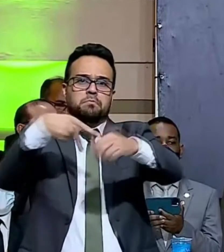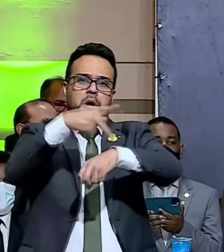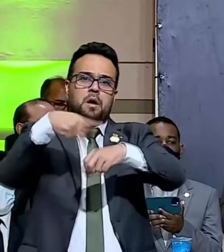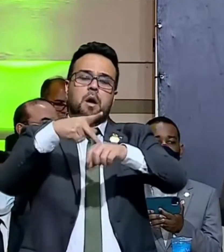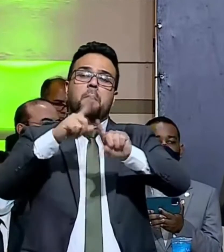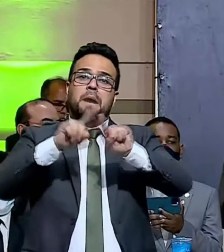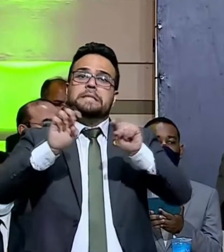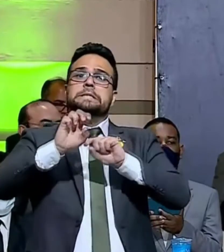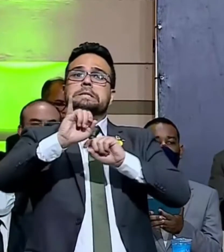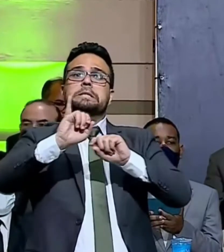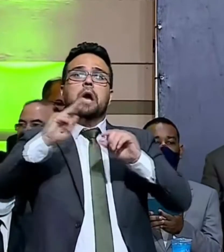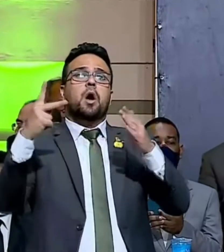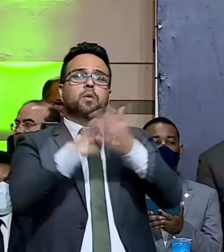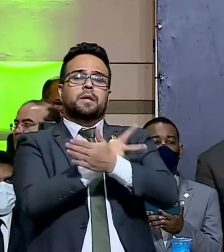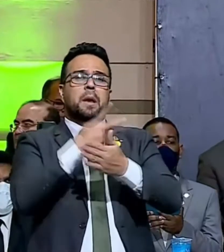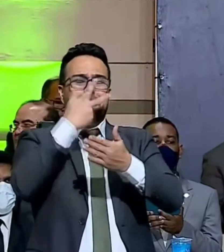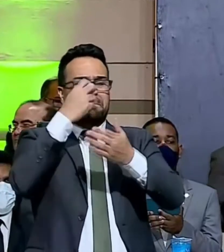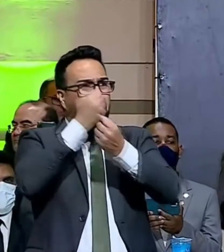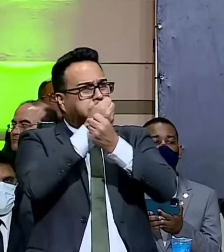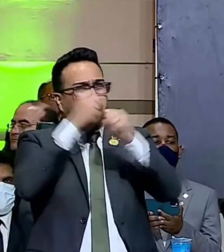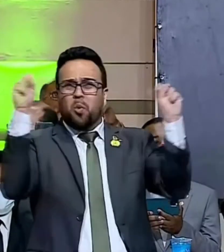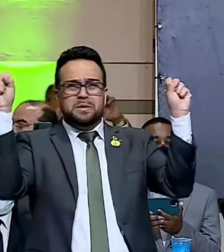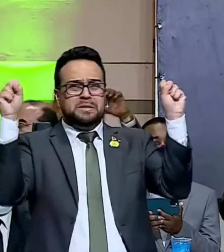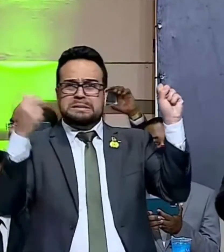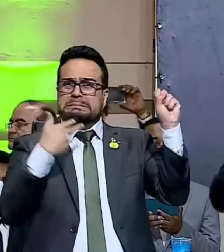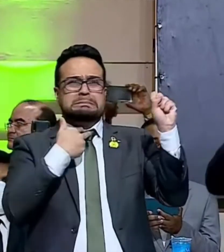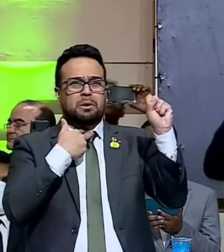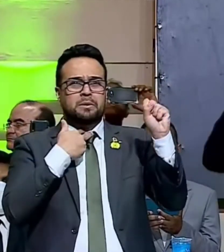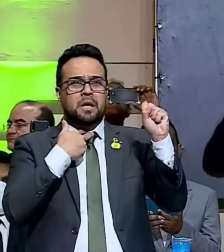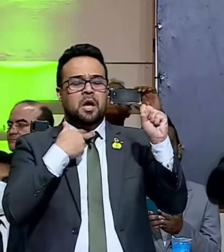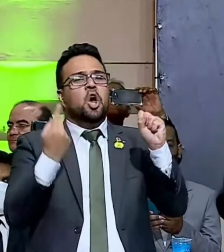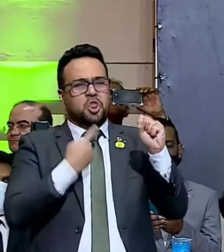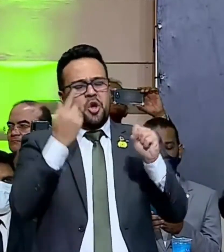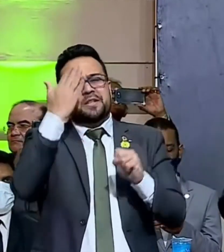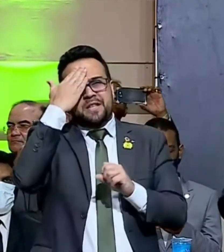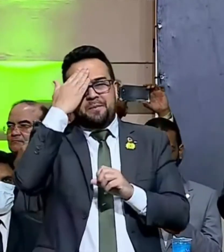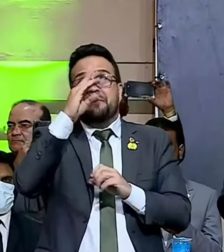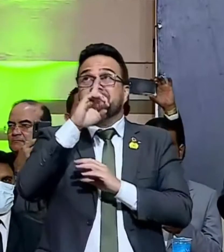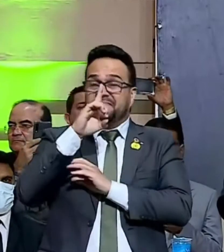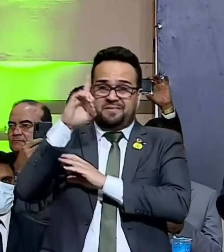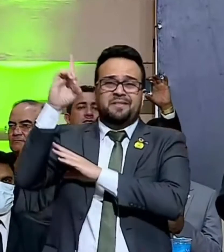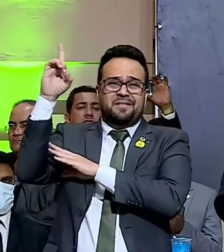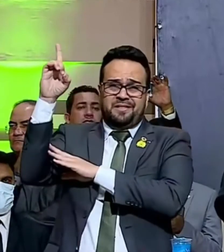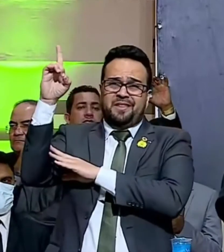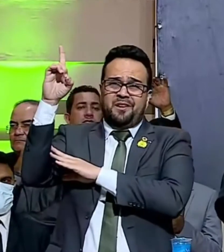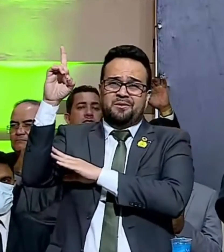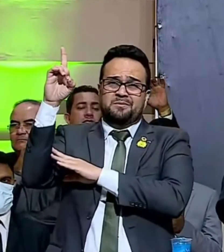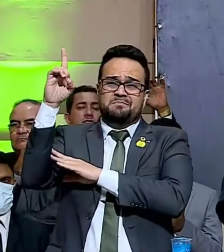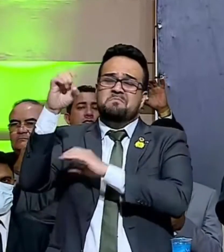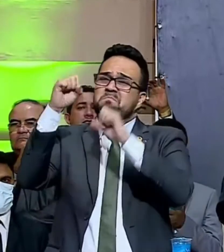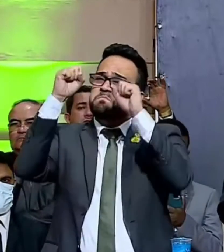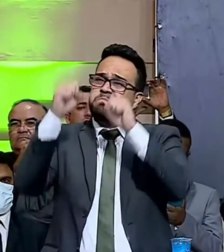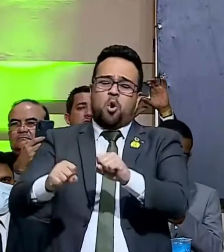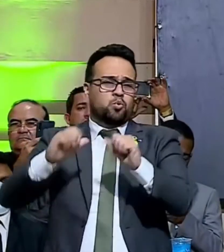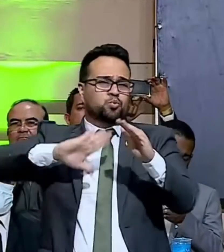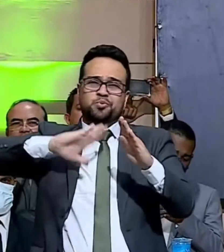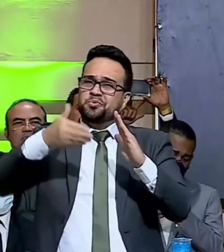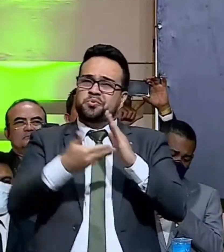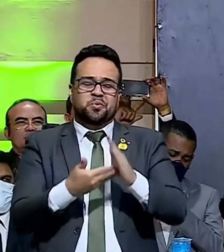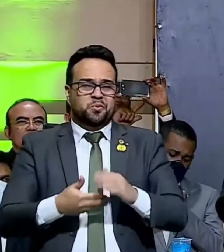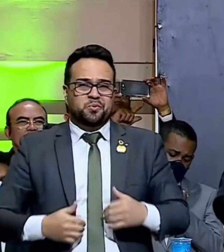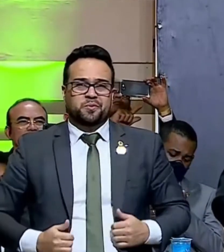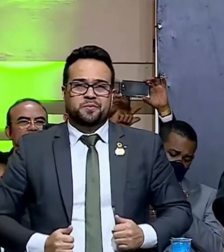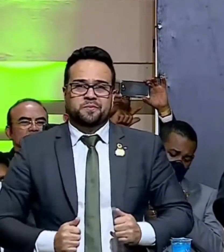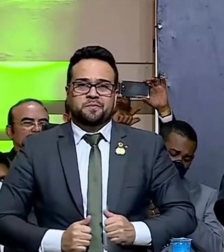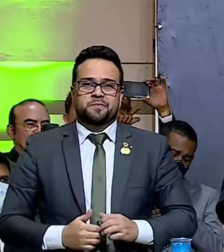seja impossível para nós, nós sabemos que para Deus tudo é possível. Brasil.